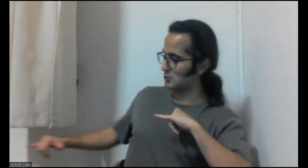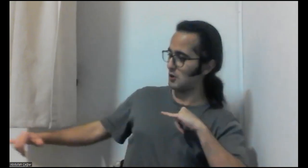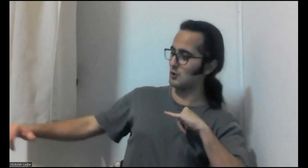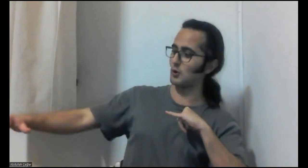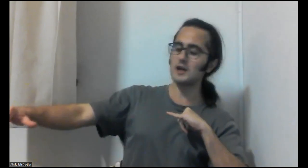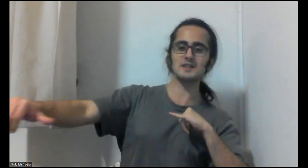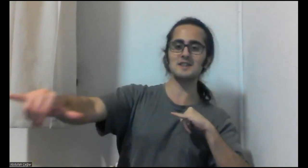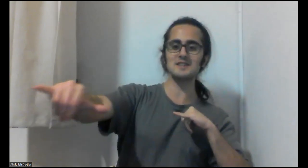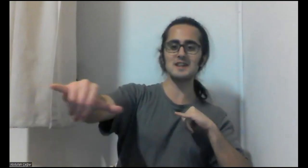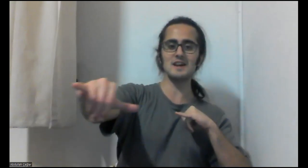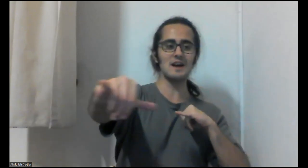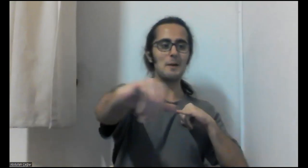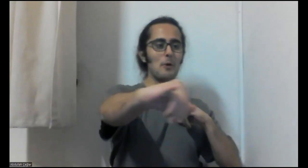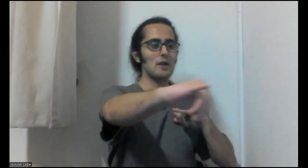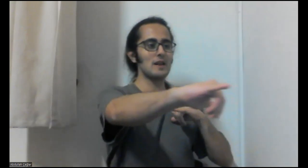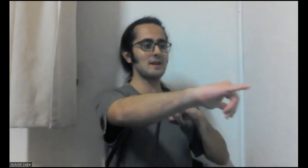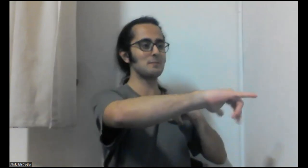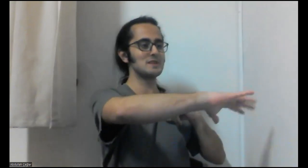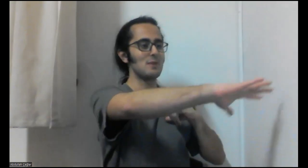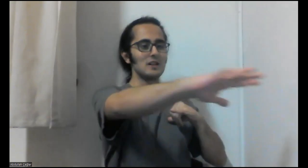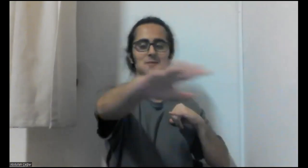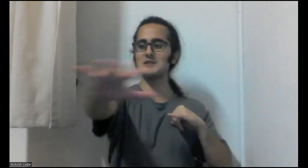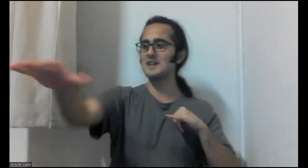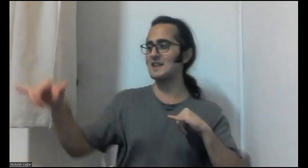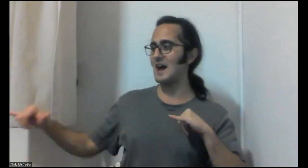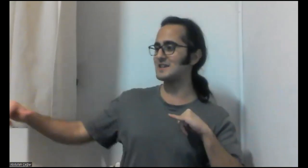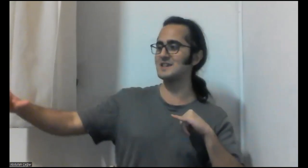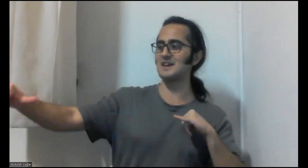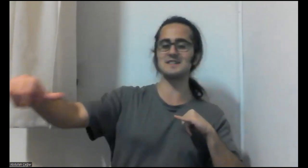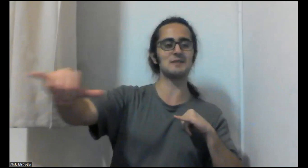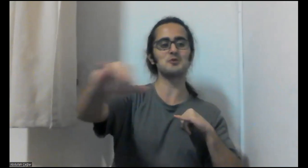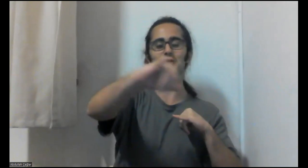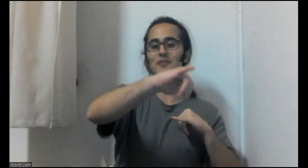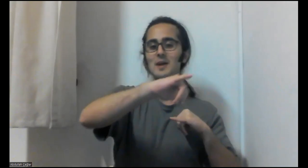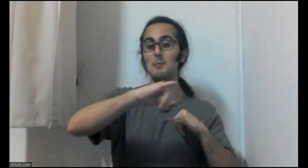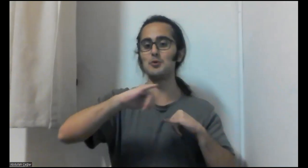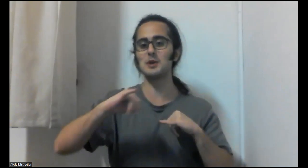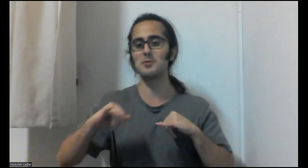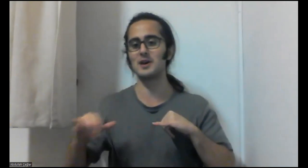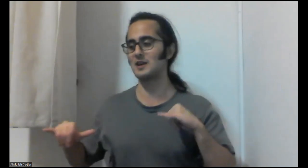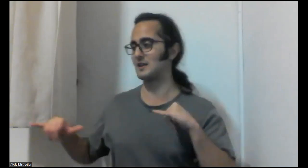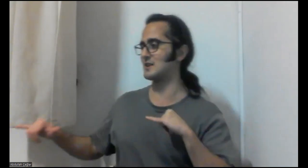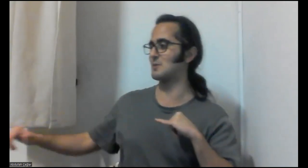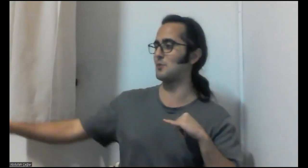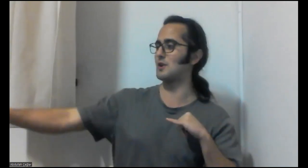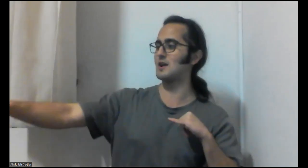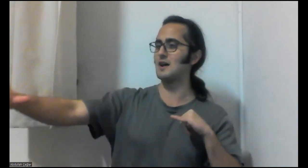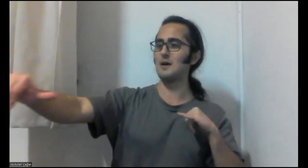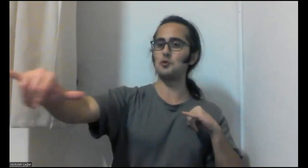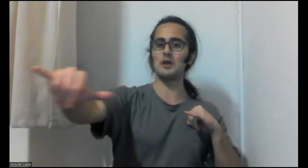şöyle dolaştırınca, böyle bizim alanımıza giren her şeyi kastetmiş oluyor falan. Büyü gibi bir hareket. Resmen böyle, bütün